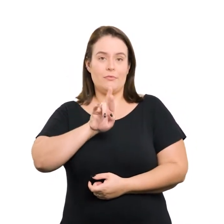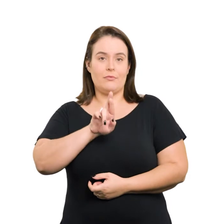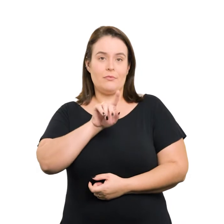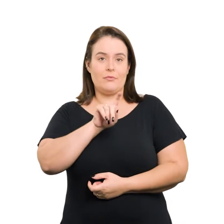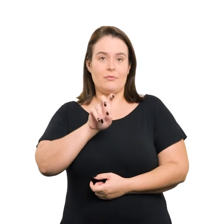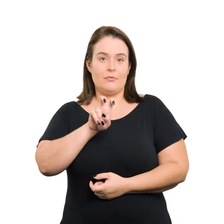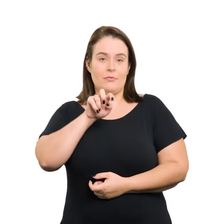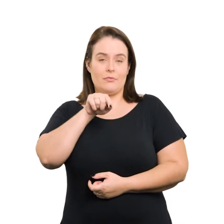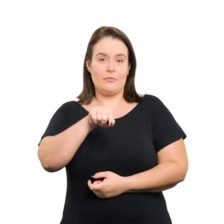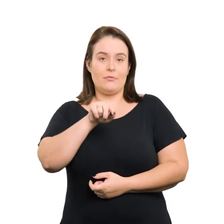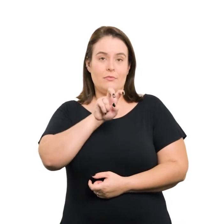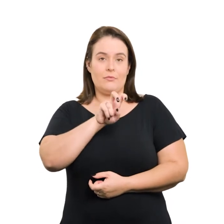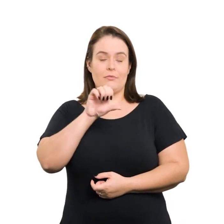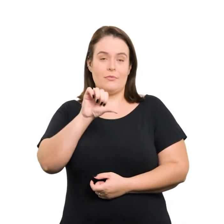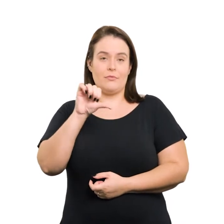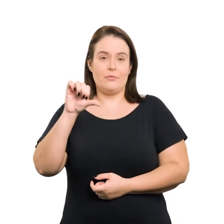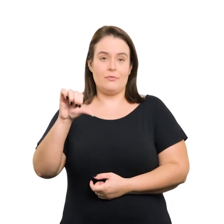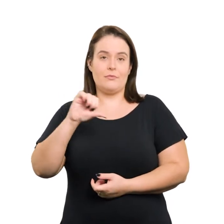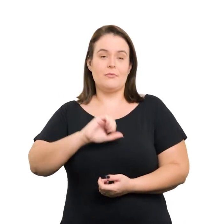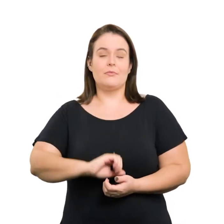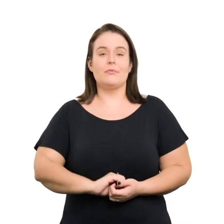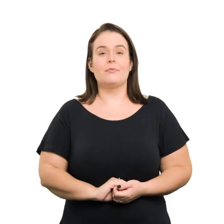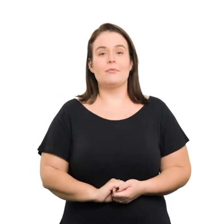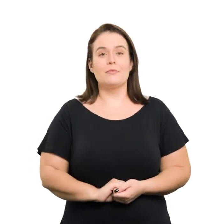15.599